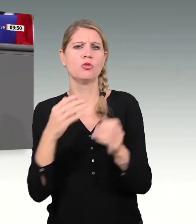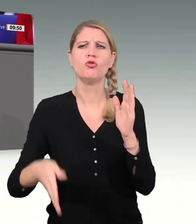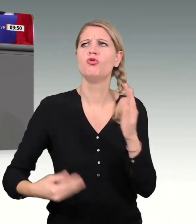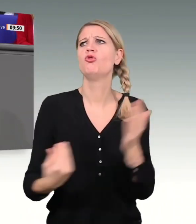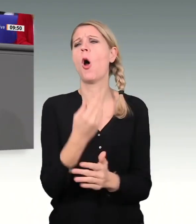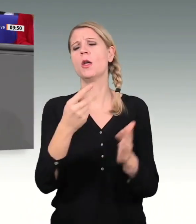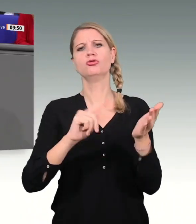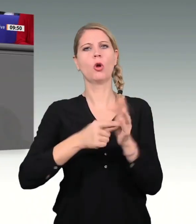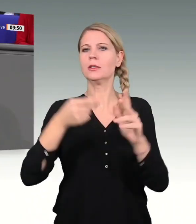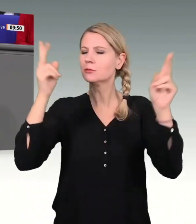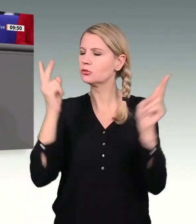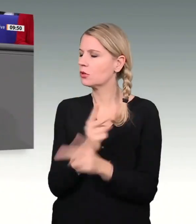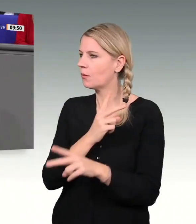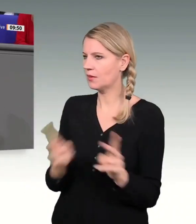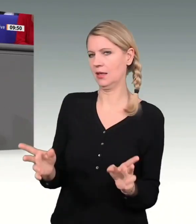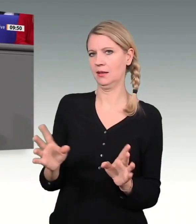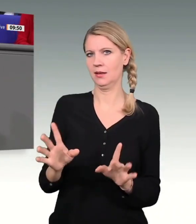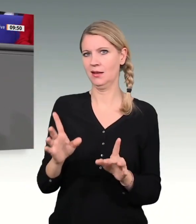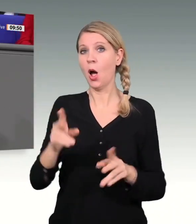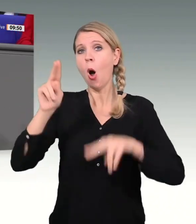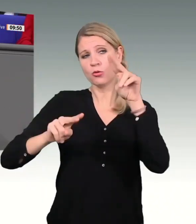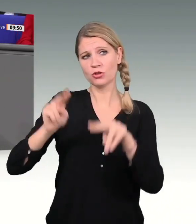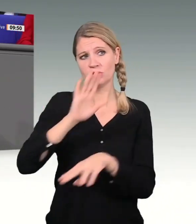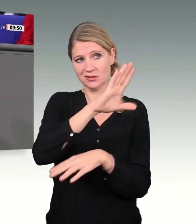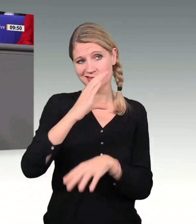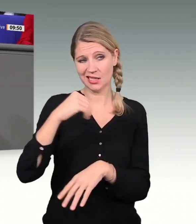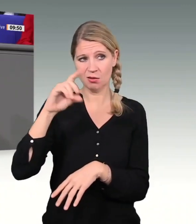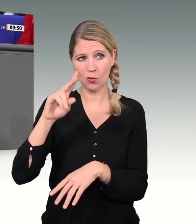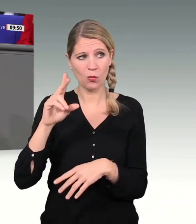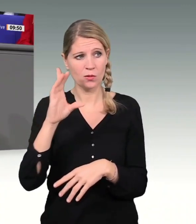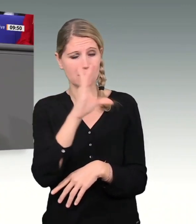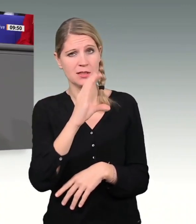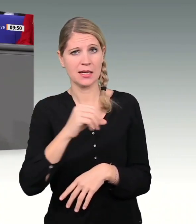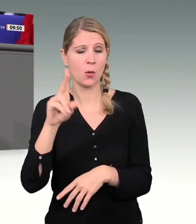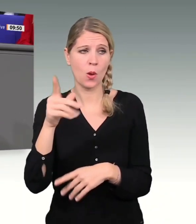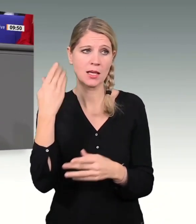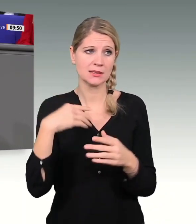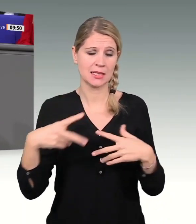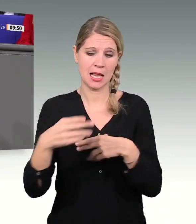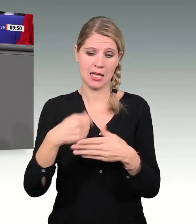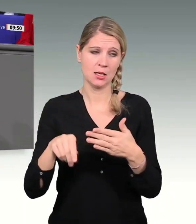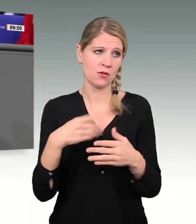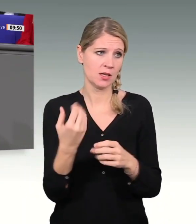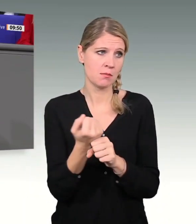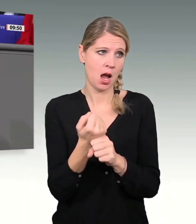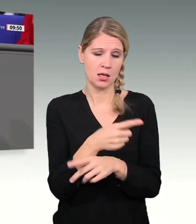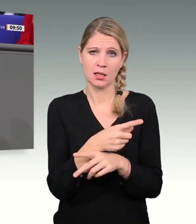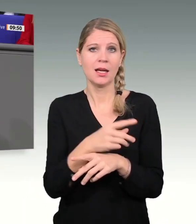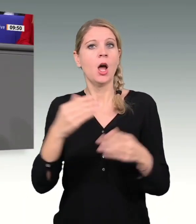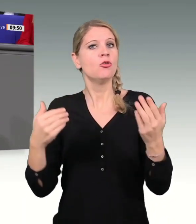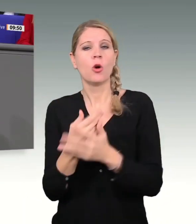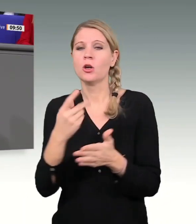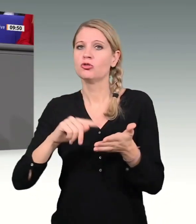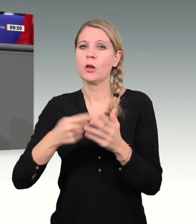was Sie als CDU gemacht haben in der letzten Legislatur, zusätzliche Schulden aufzunehmen. Zweitens. Wir werden in der übernächsten